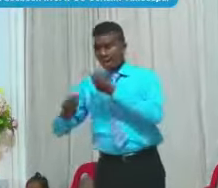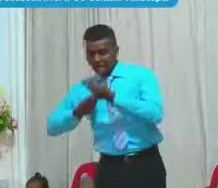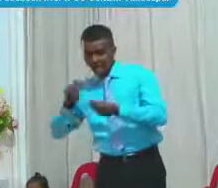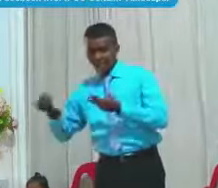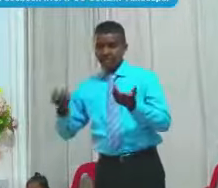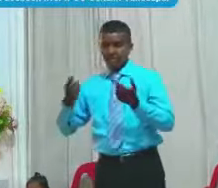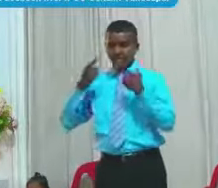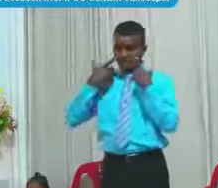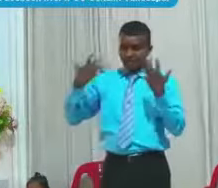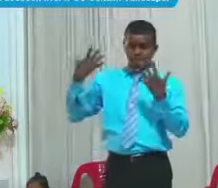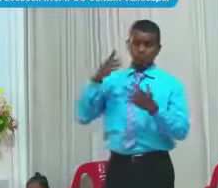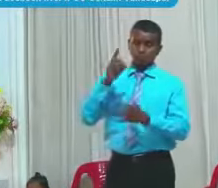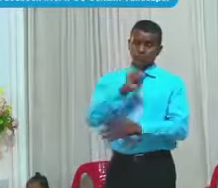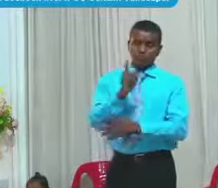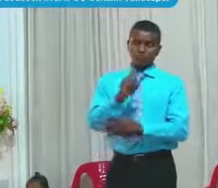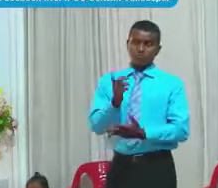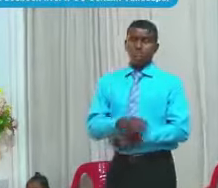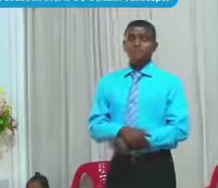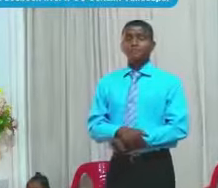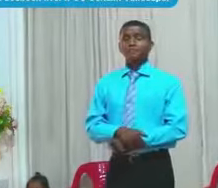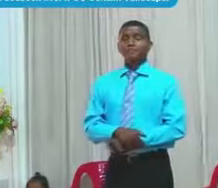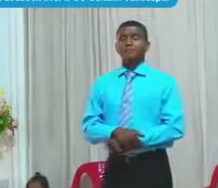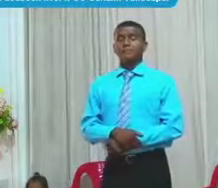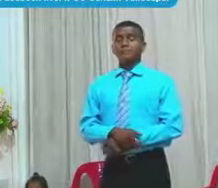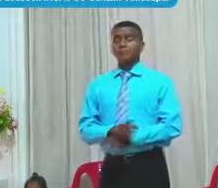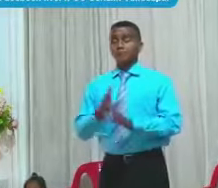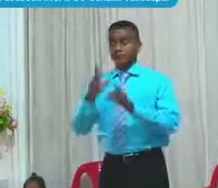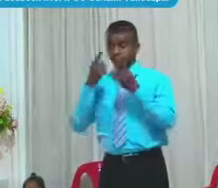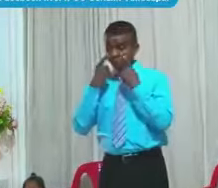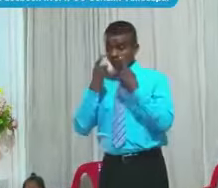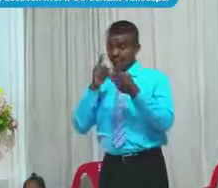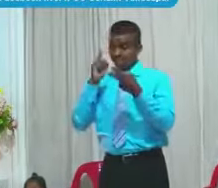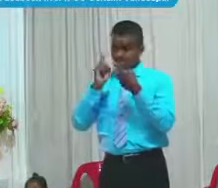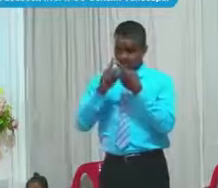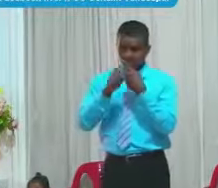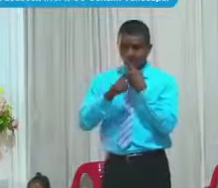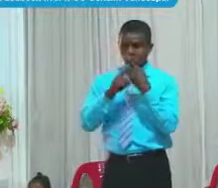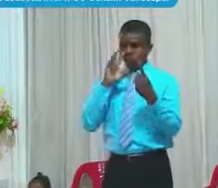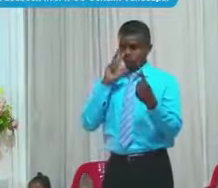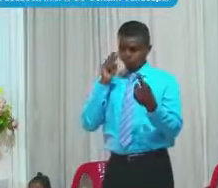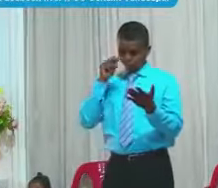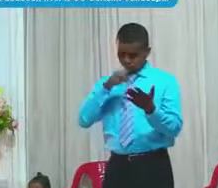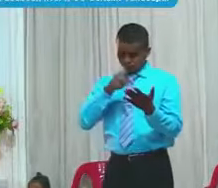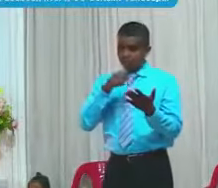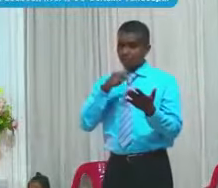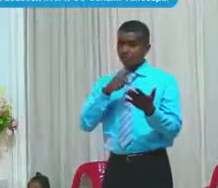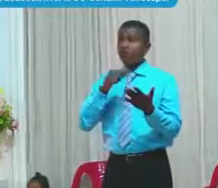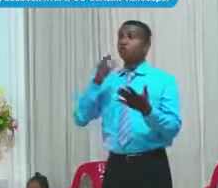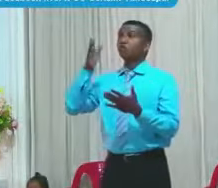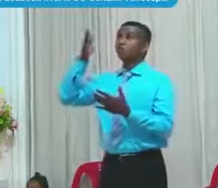Lo primero que encontramos Aquí Es que Dios Es soberano